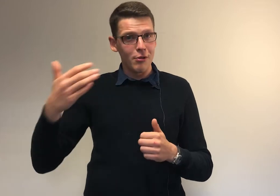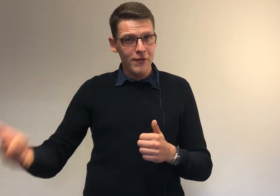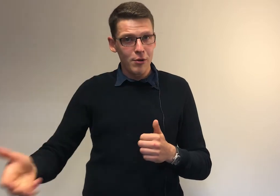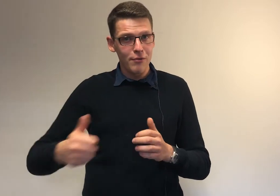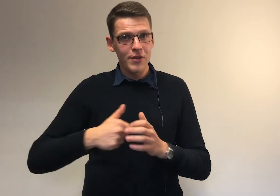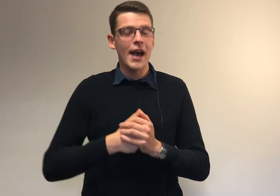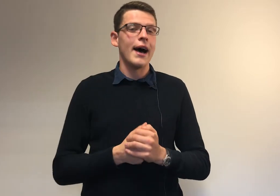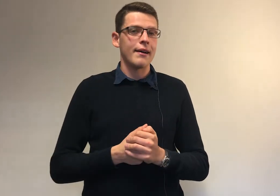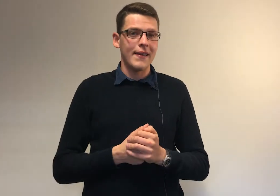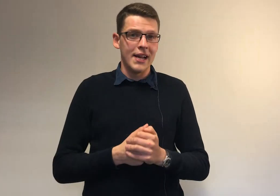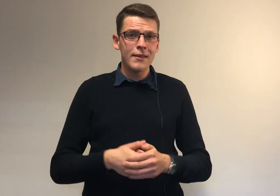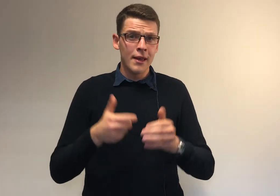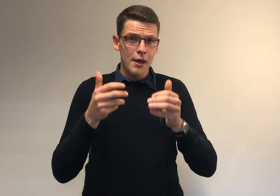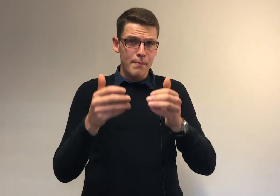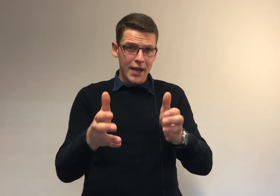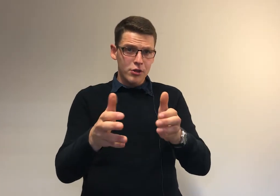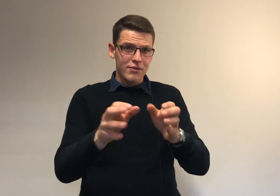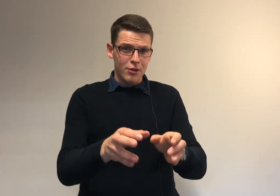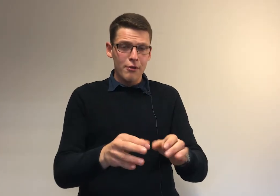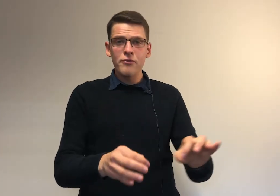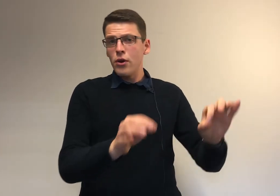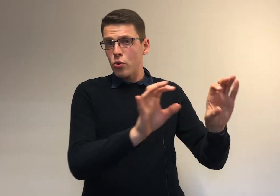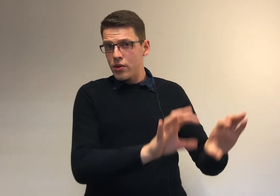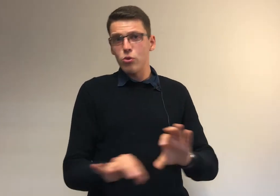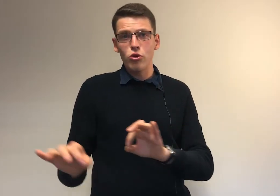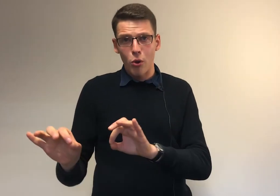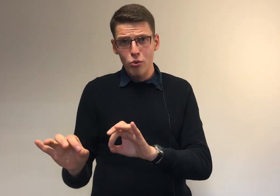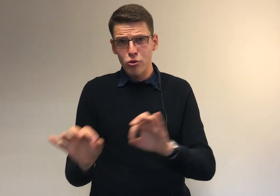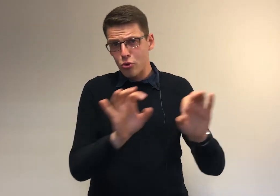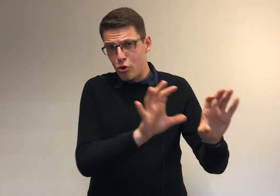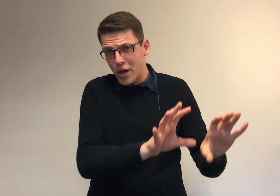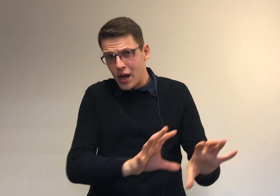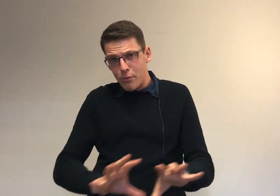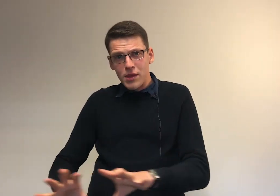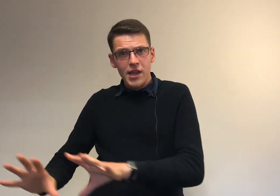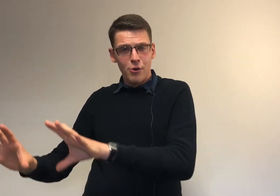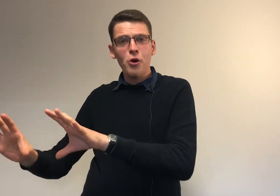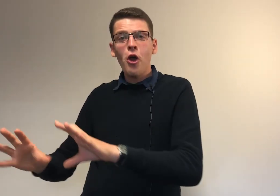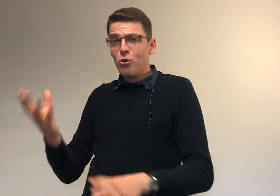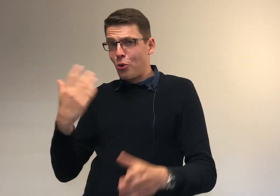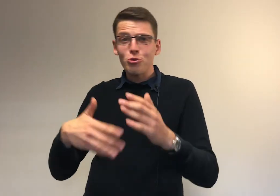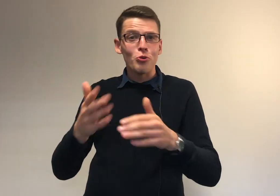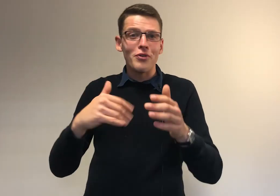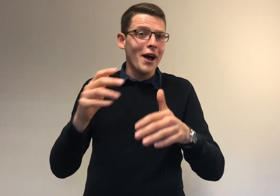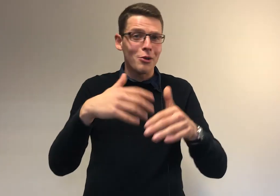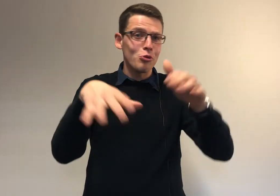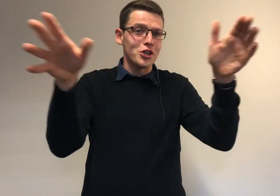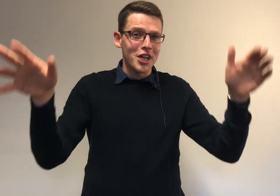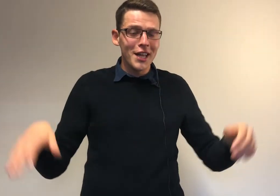de philosophie, art et lettres mercredi 29 au C211, le local un peu mystérieux dont tu trouveras sur cette chaîne